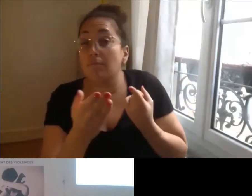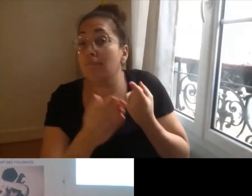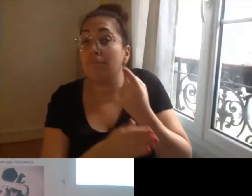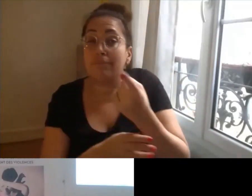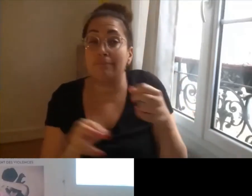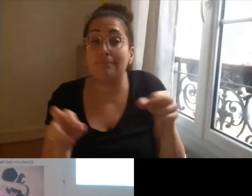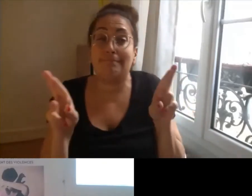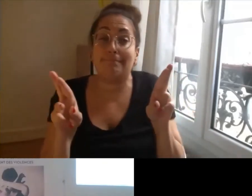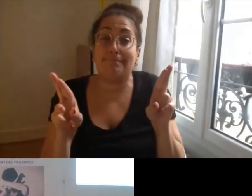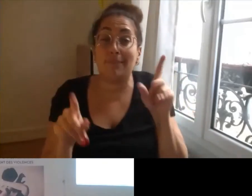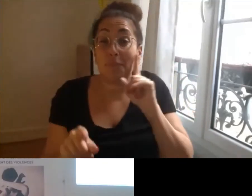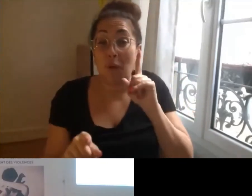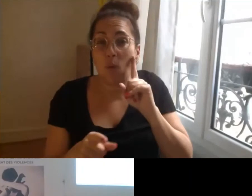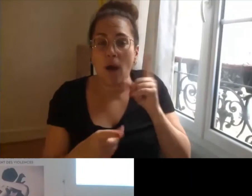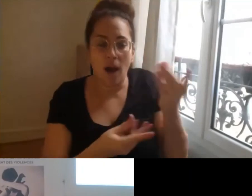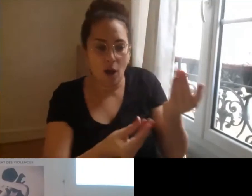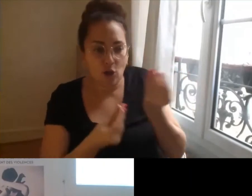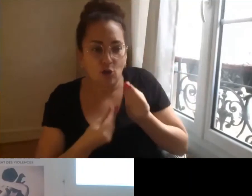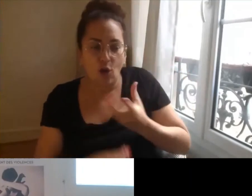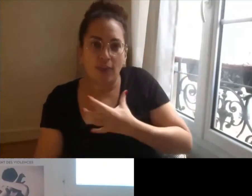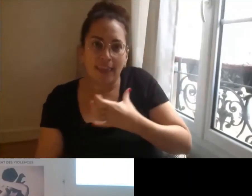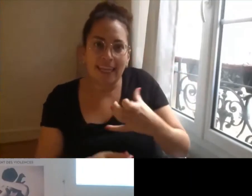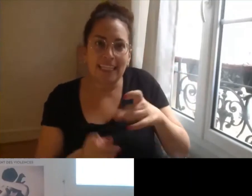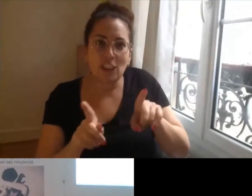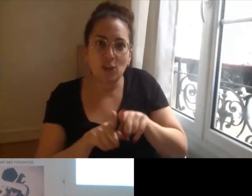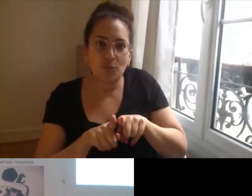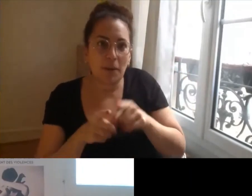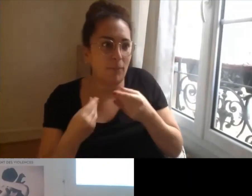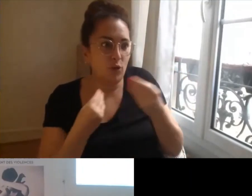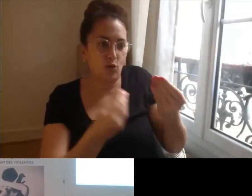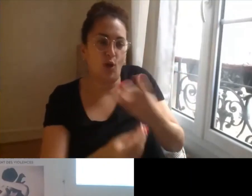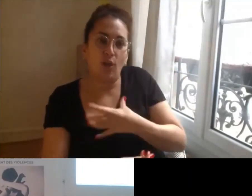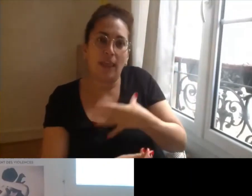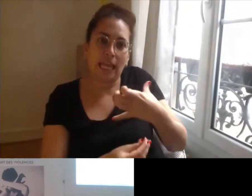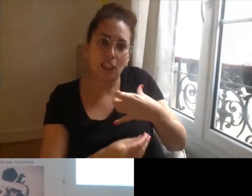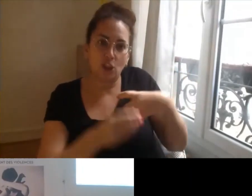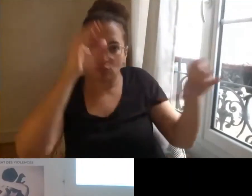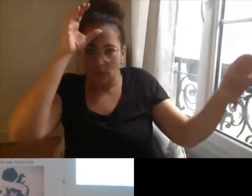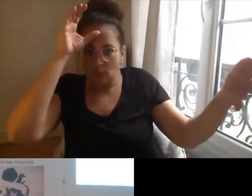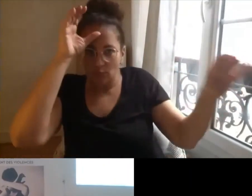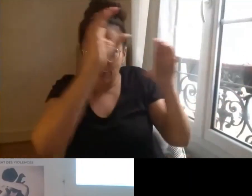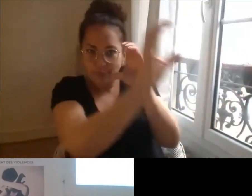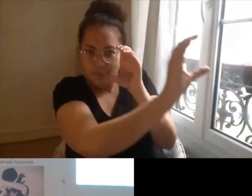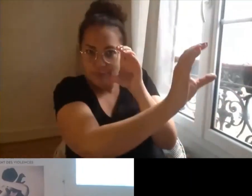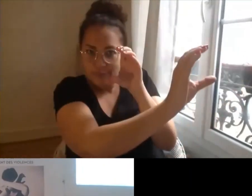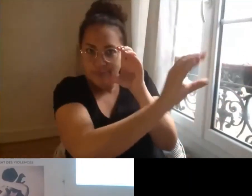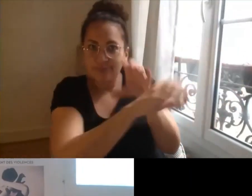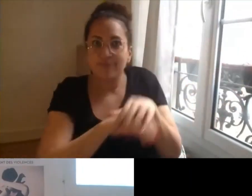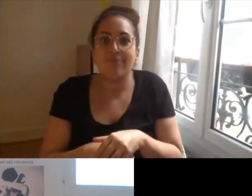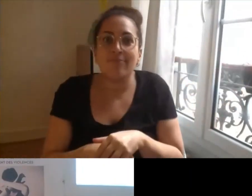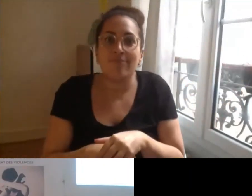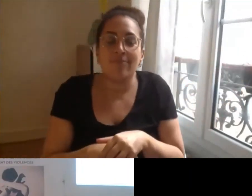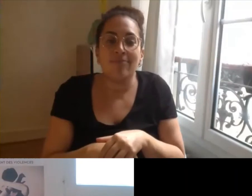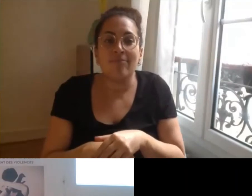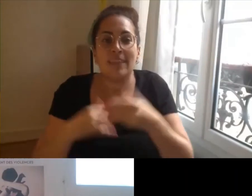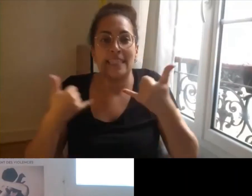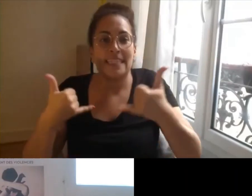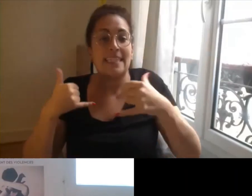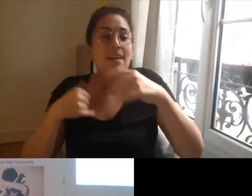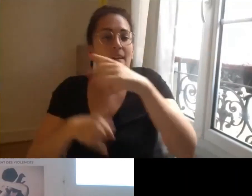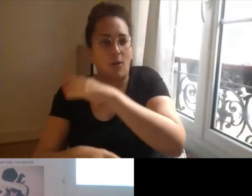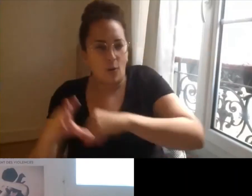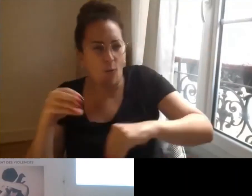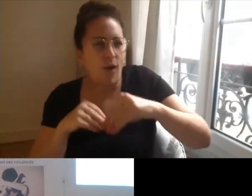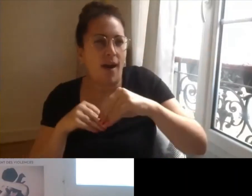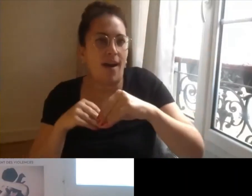mutuel sur nos connaissances nous nous apportons entre guillemets le terrain elle